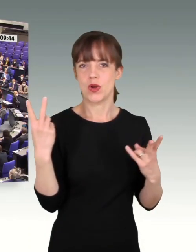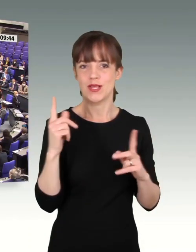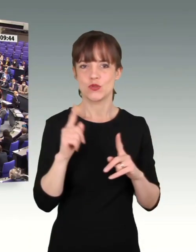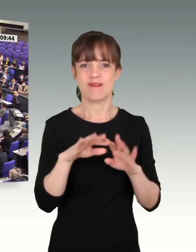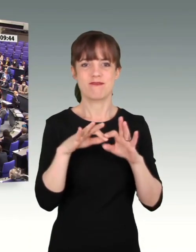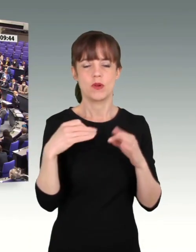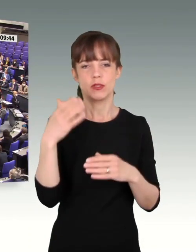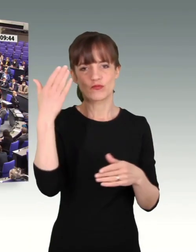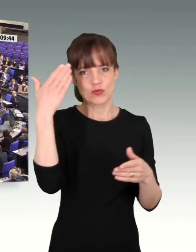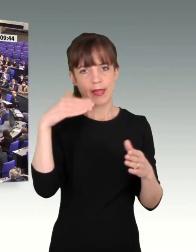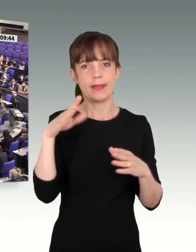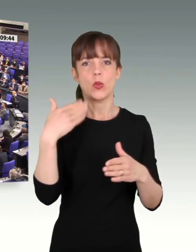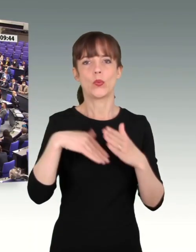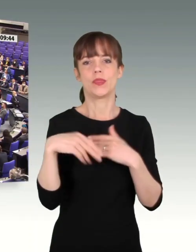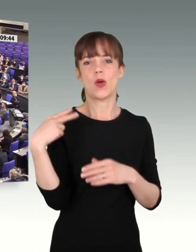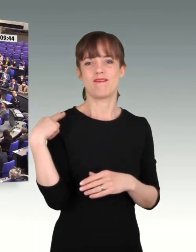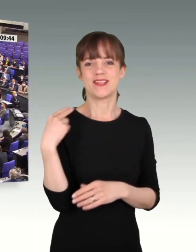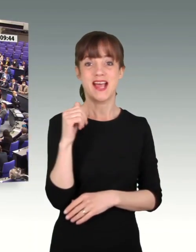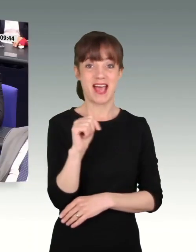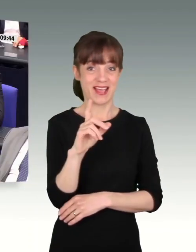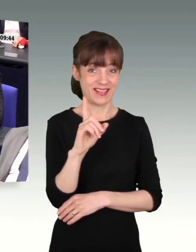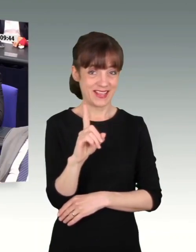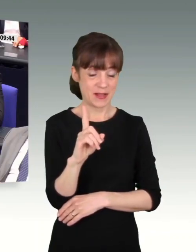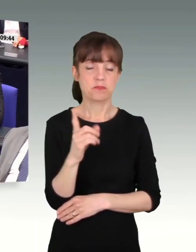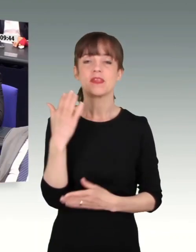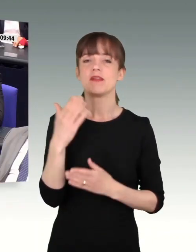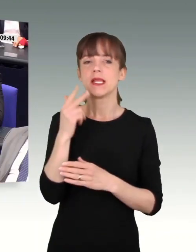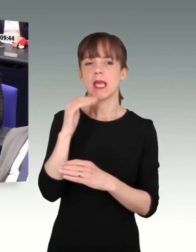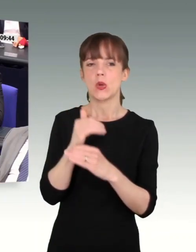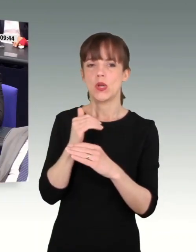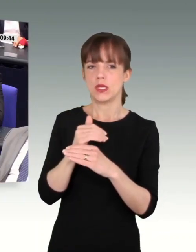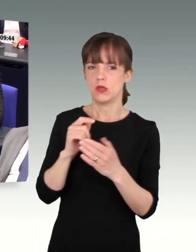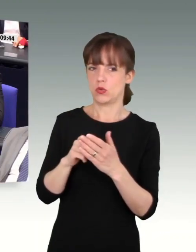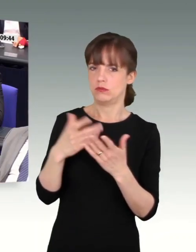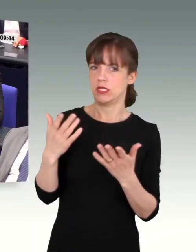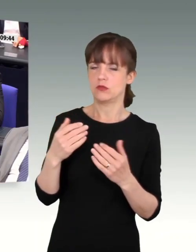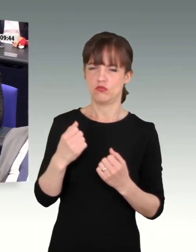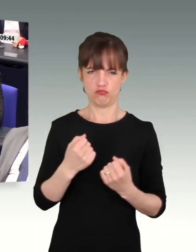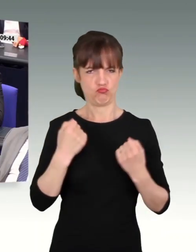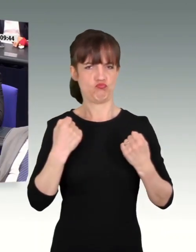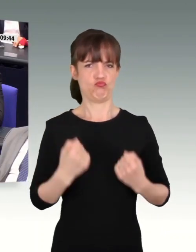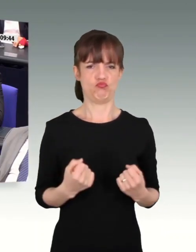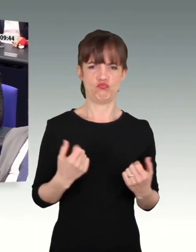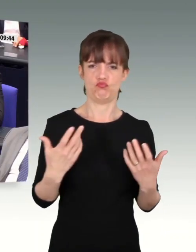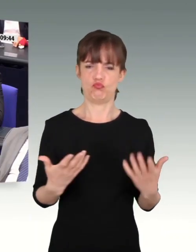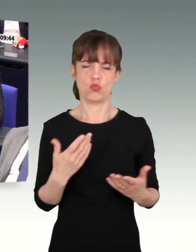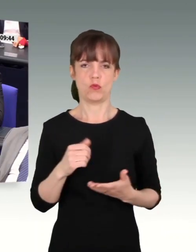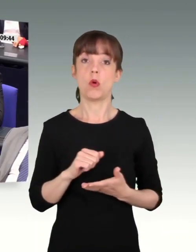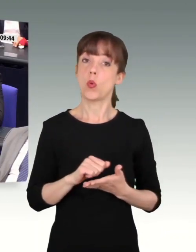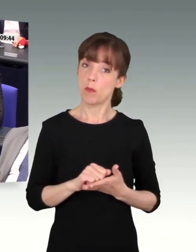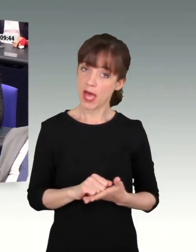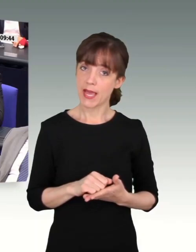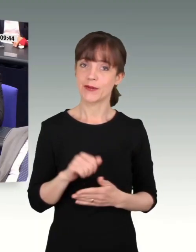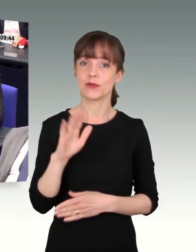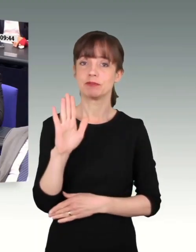AD? Vielleicht, Herr Kollege, weil Sie ja hier sehr stark aufgetreten sind, beeindruckend. Ihre